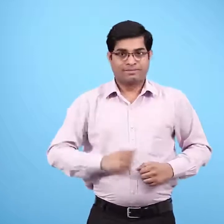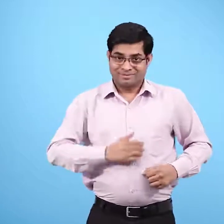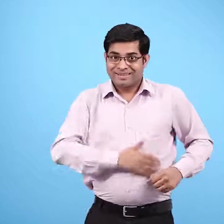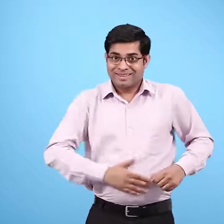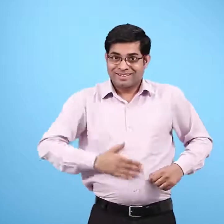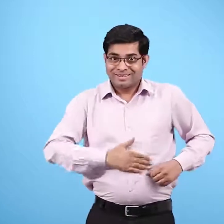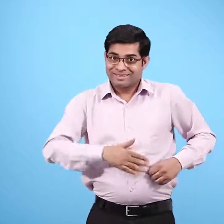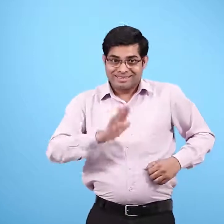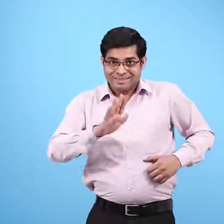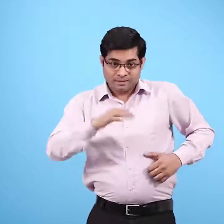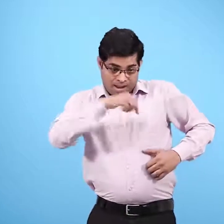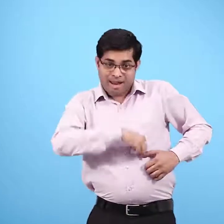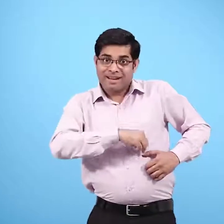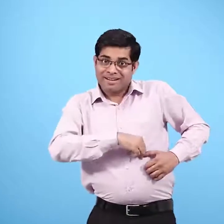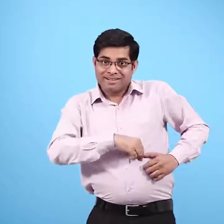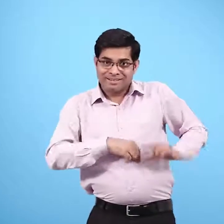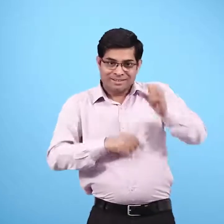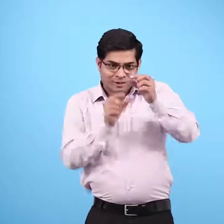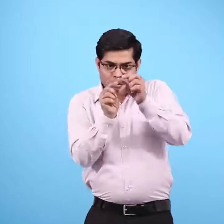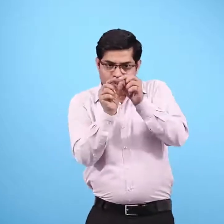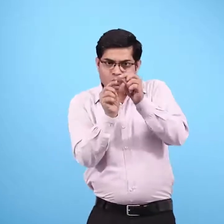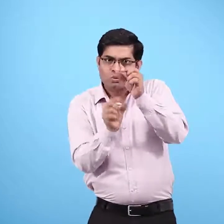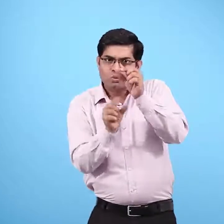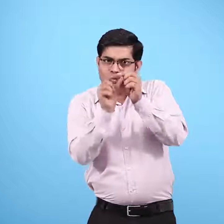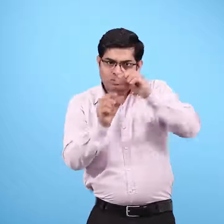एक ट्यूब से पेट में से कुछ पाचक रस निकाल लिया